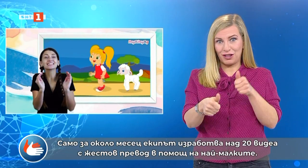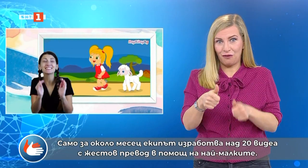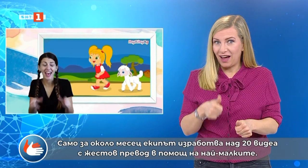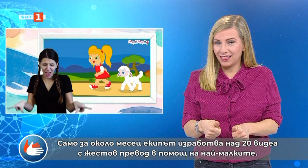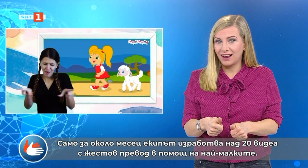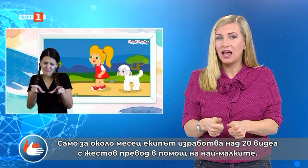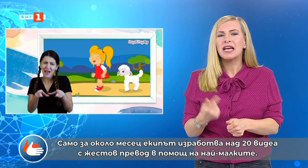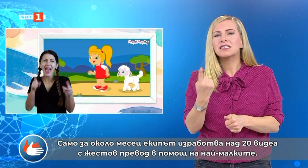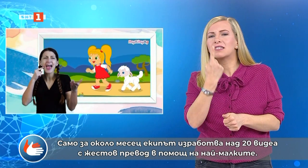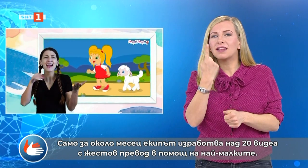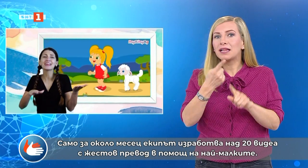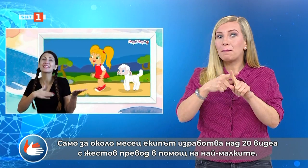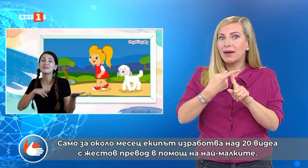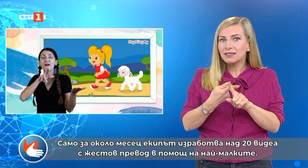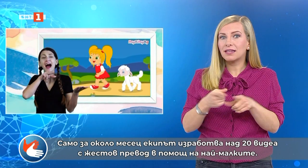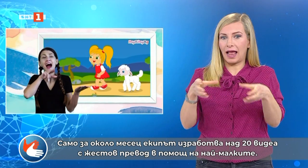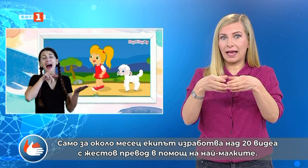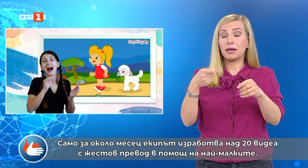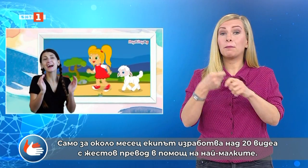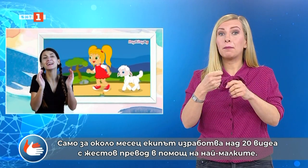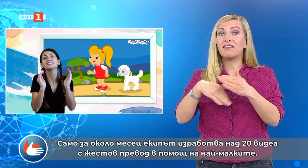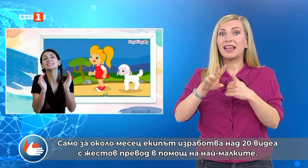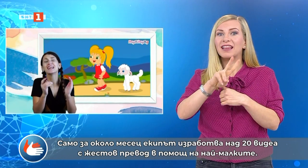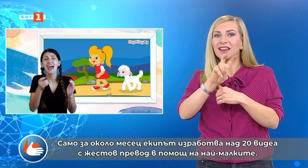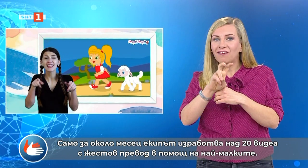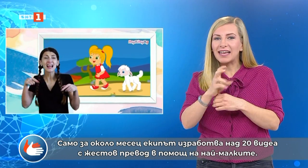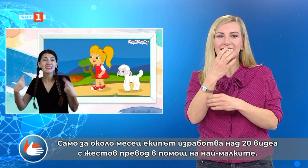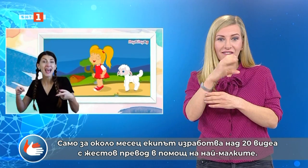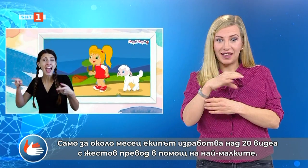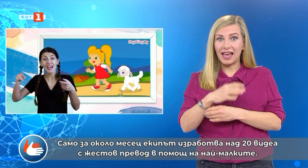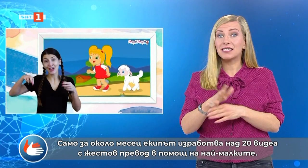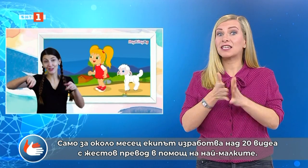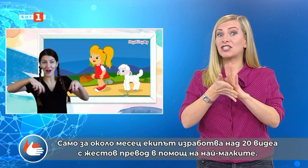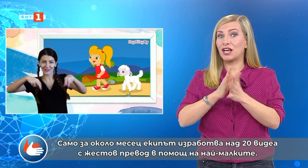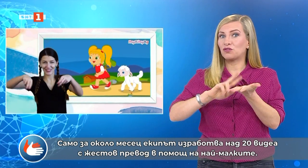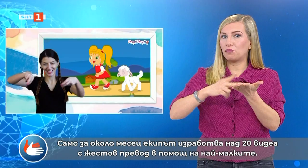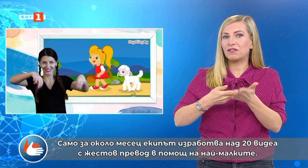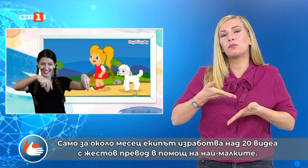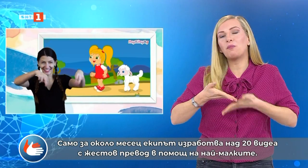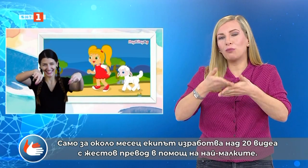Само за около месец екипът изработва над 20 видеа с жестов превод в помощ на най-малките.